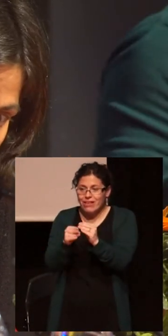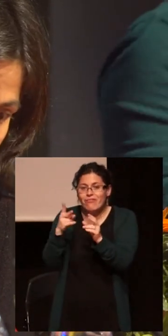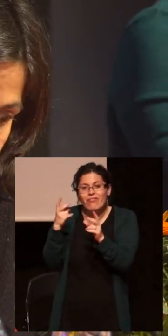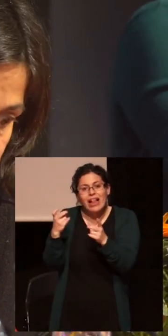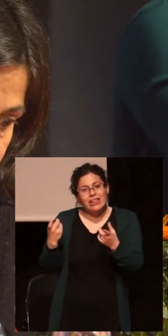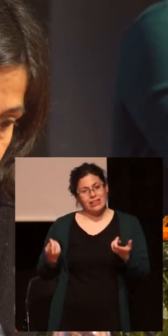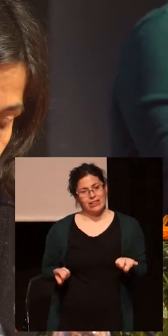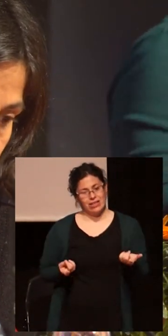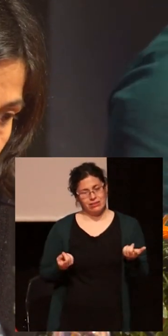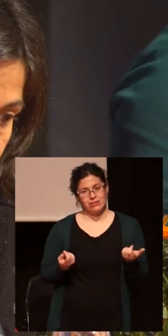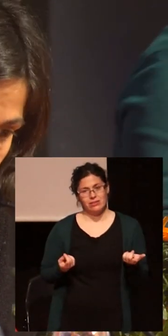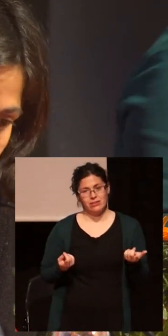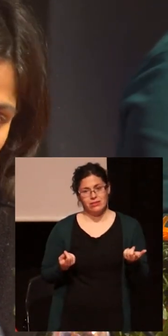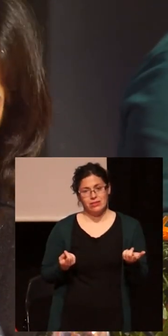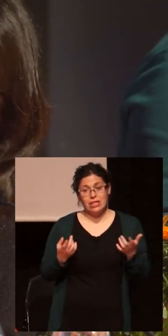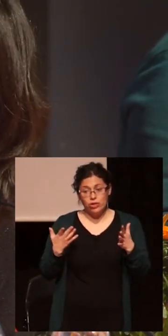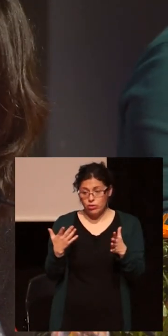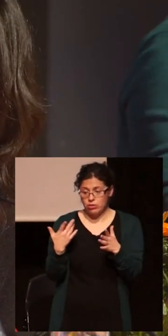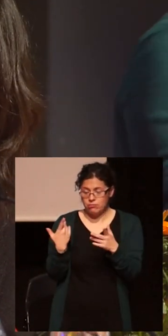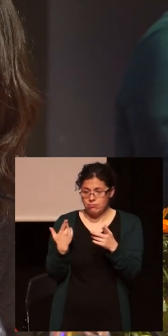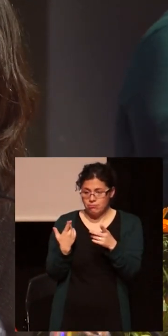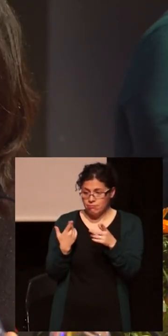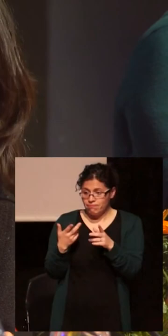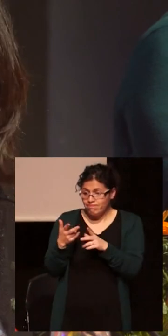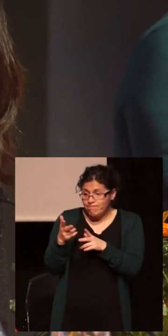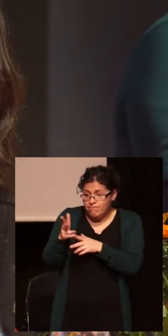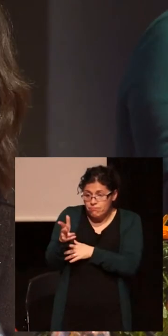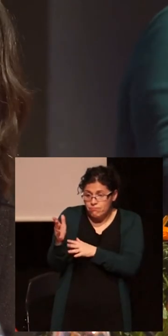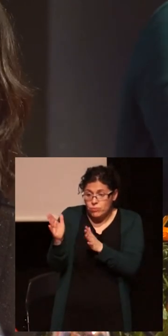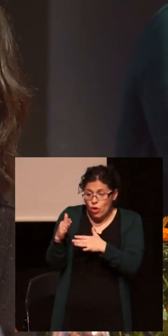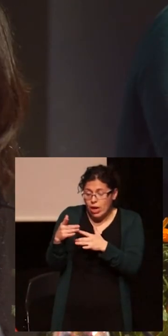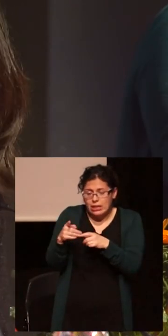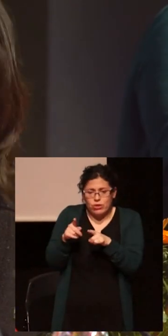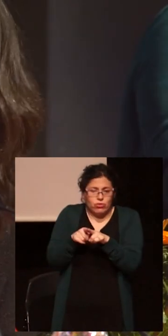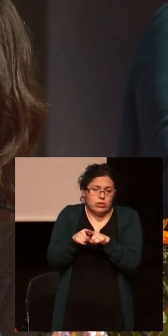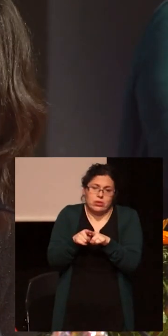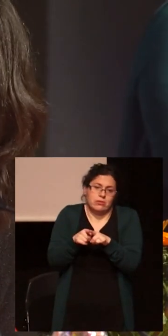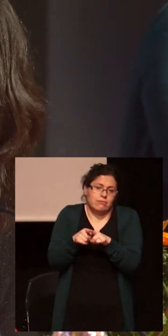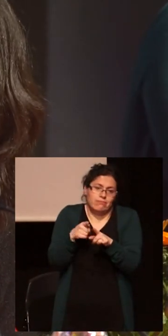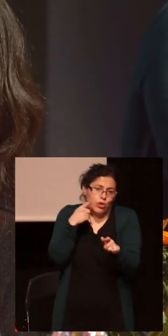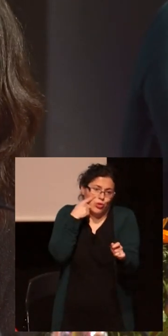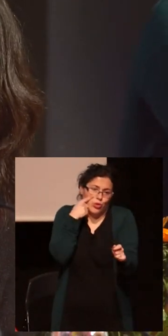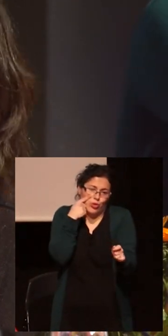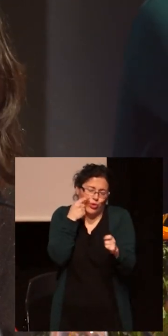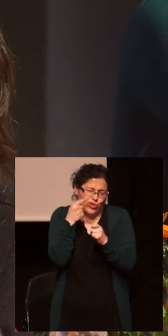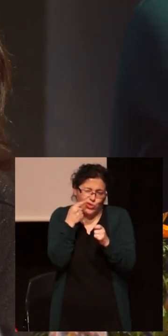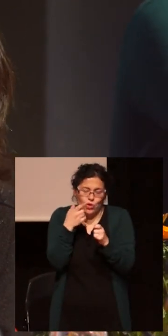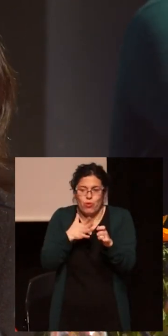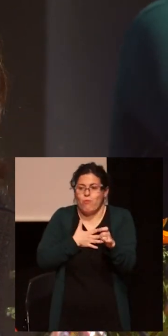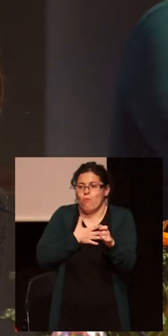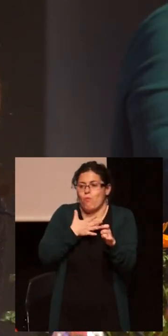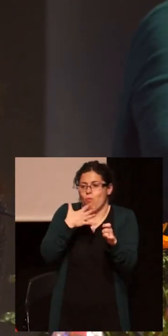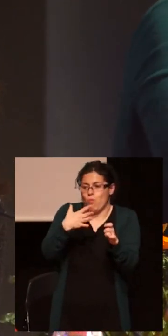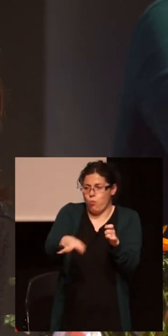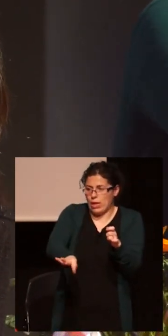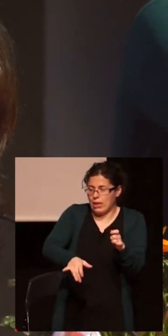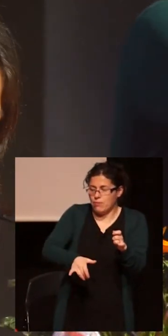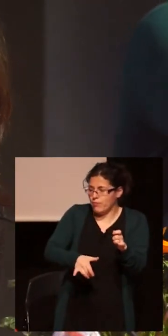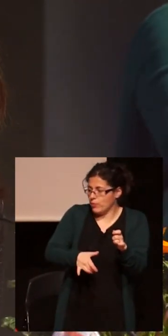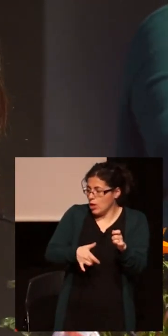enfoque en derechos, pasa lo que decía David, al control. Es decir, yo he oído en el VIH SIDA que la